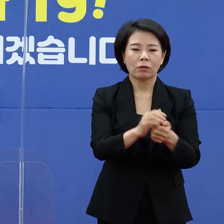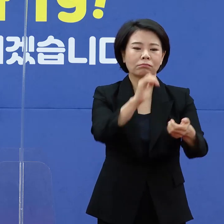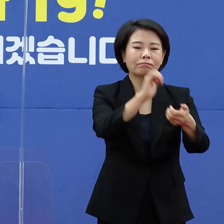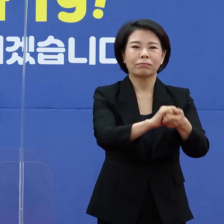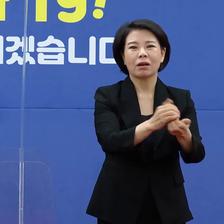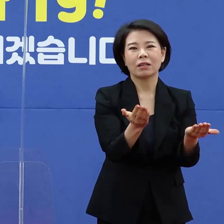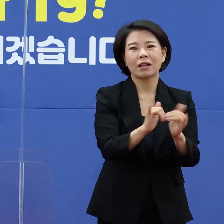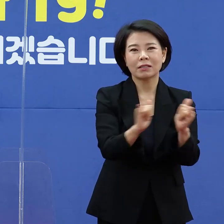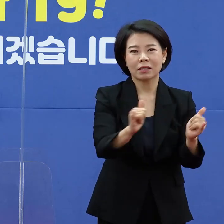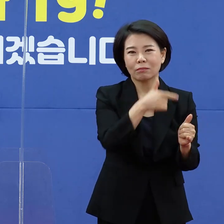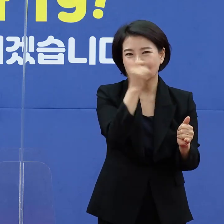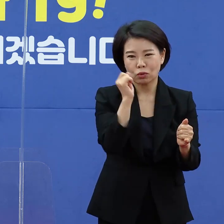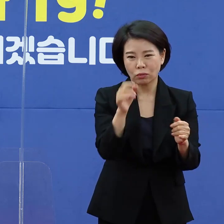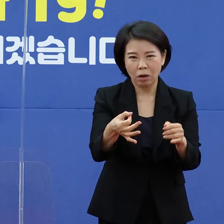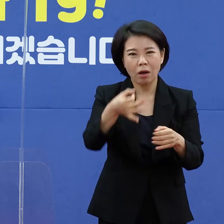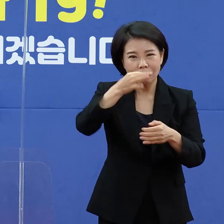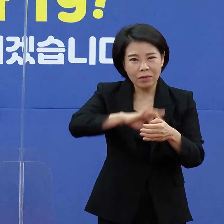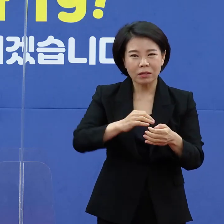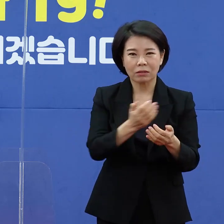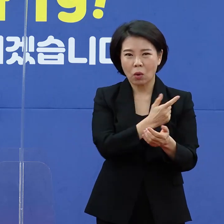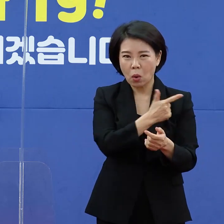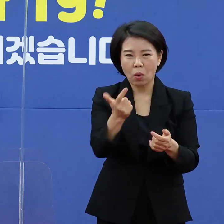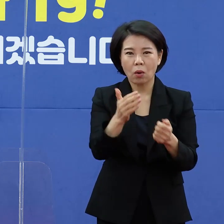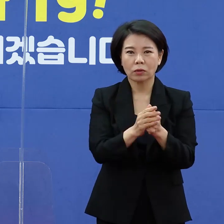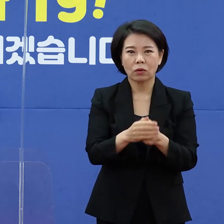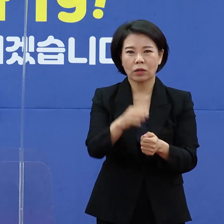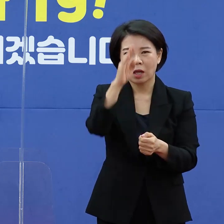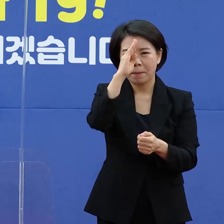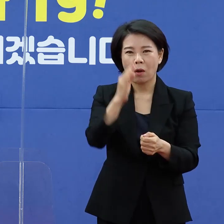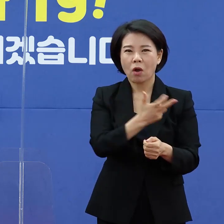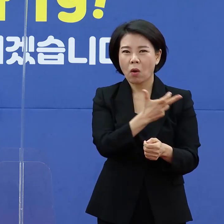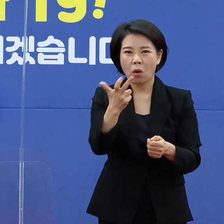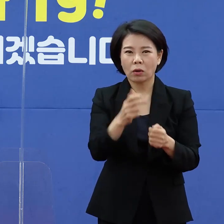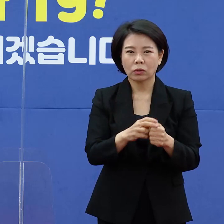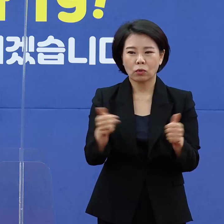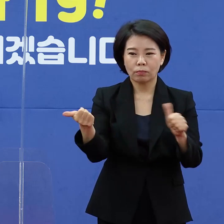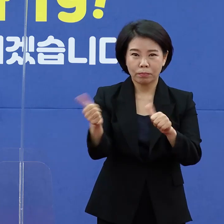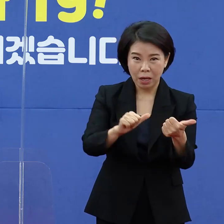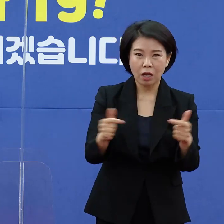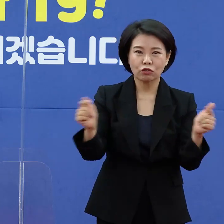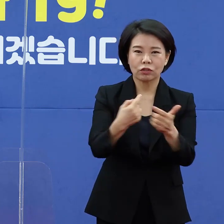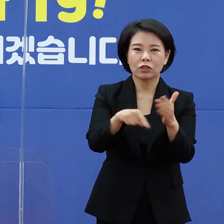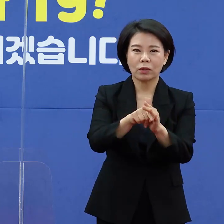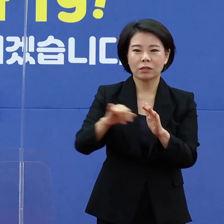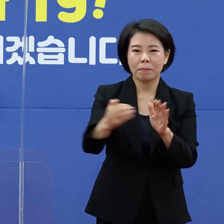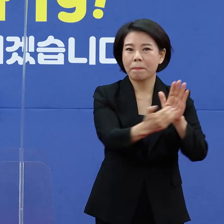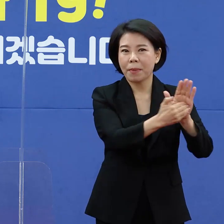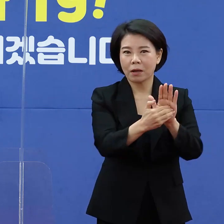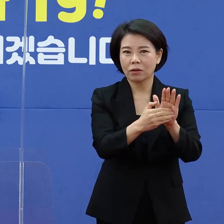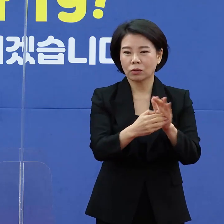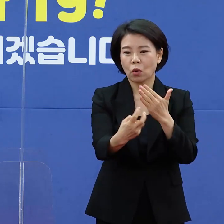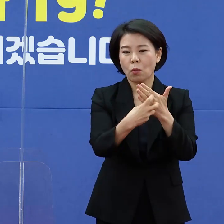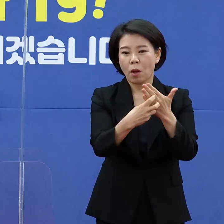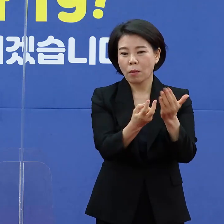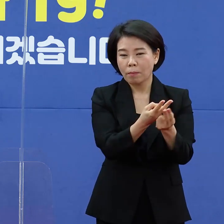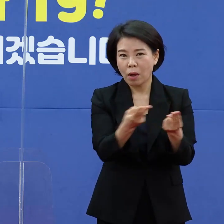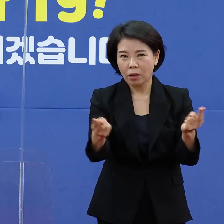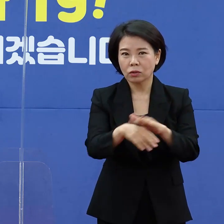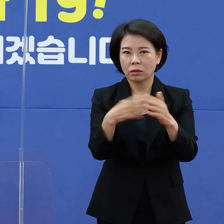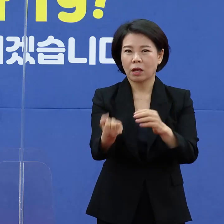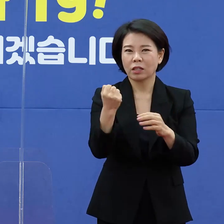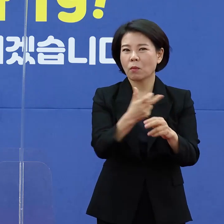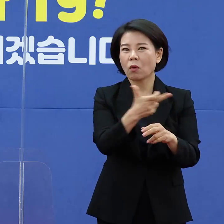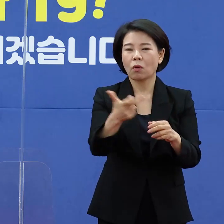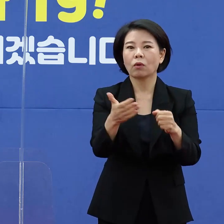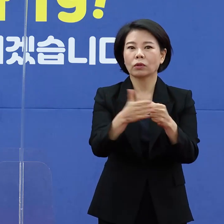자원을 효율적으로 활용해서 중증 사망피해를 최소화해서 방역 의료체계 역량을 유지하는 한편